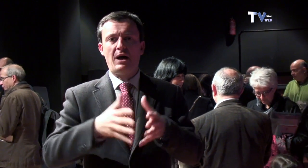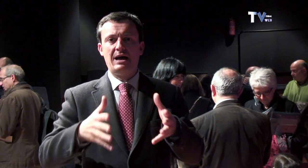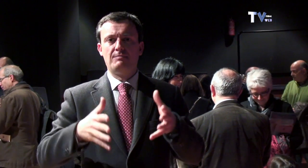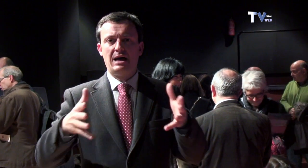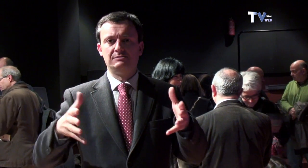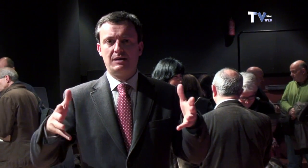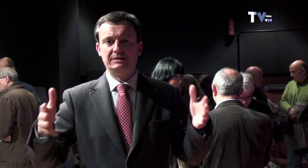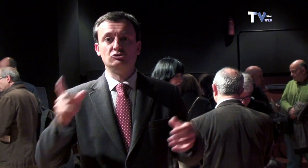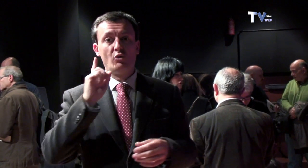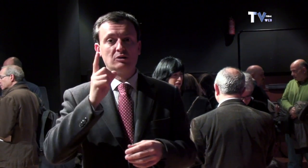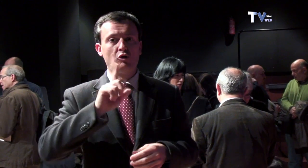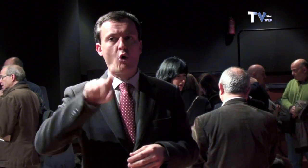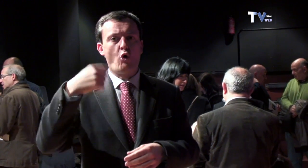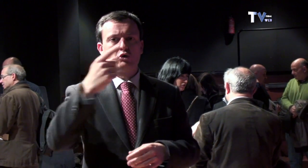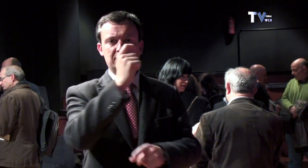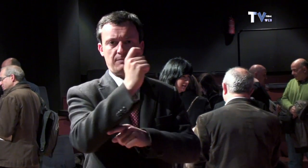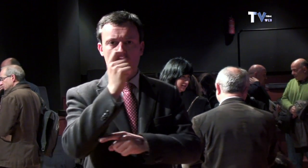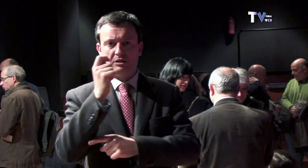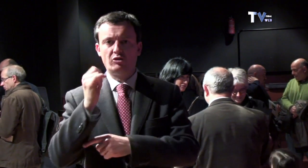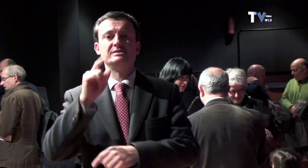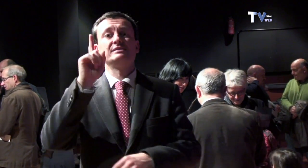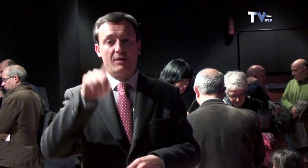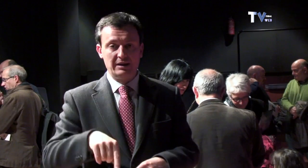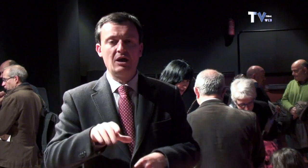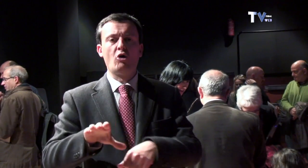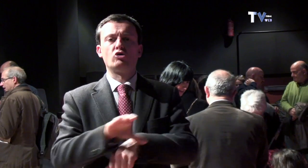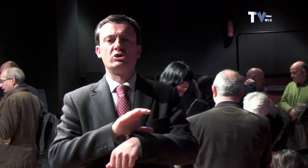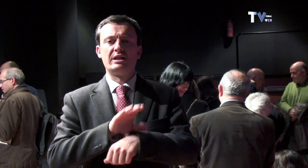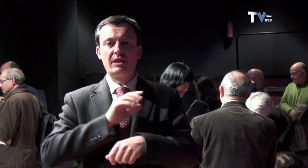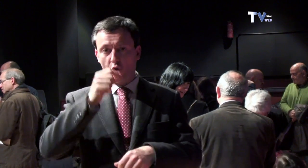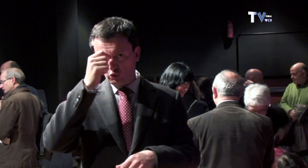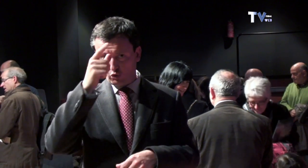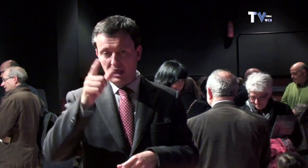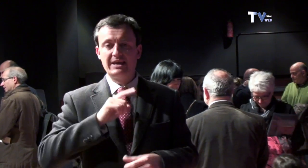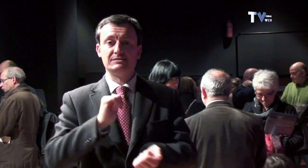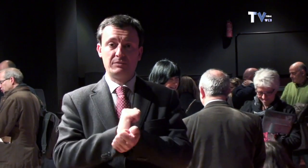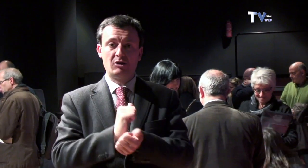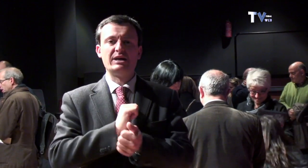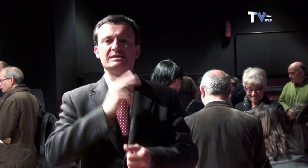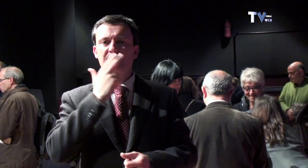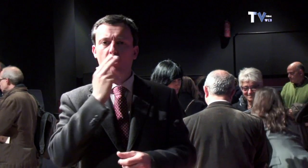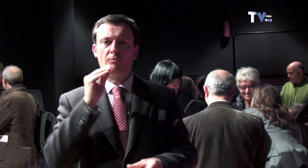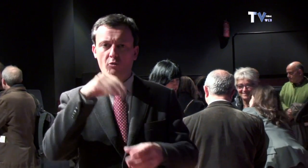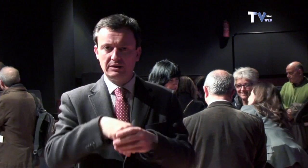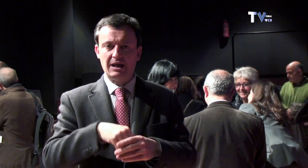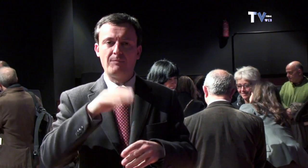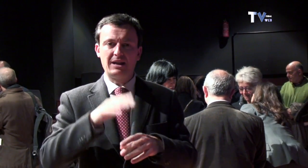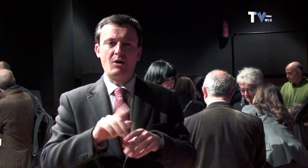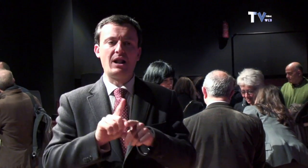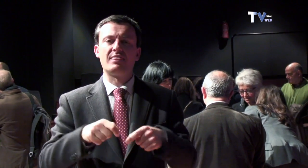Federació de Persones Sordes de Catalunya em sento molt satisfet i confio que en el futur continuen ampliant aquesta accessibilitat, no només aquí sinó a altres